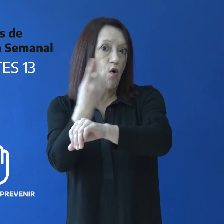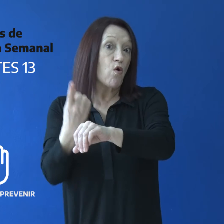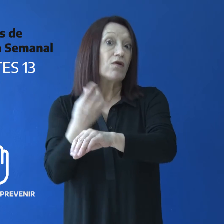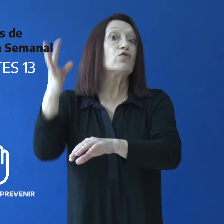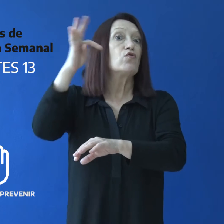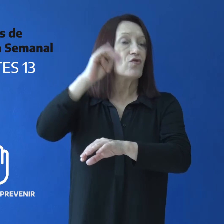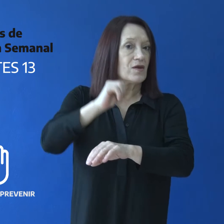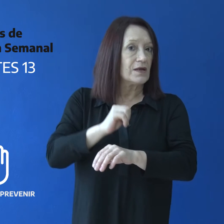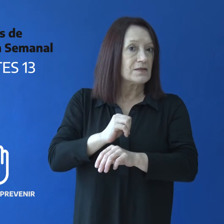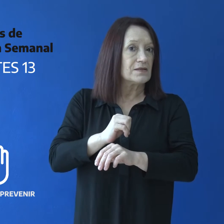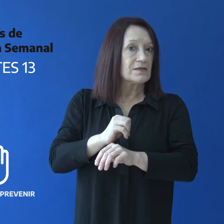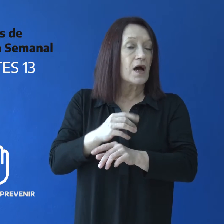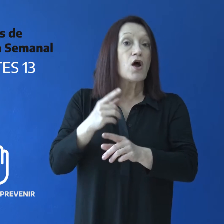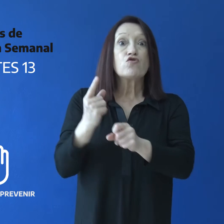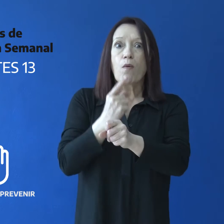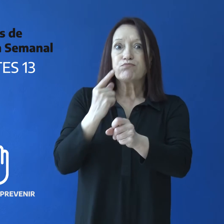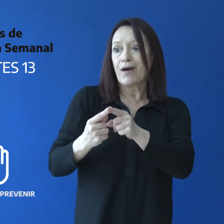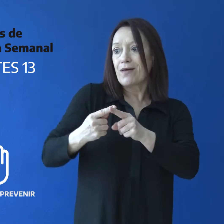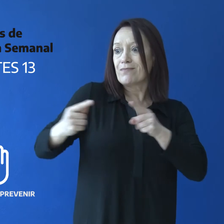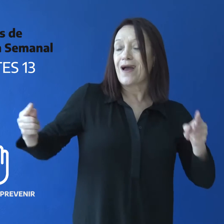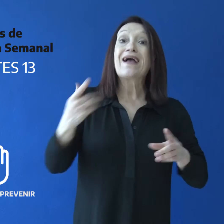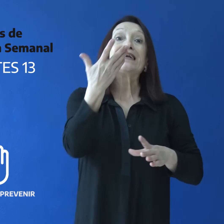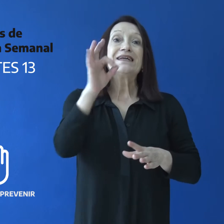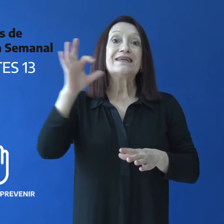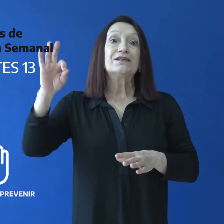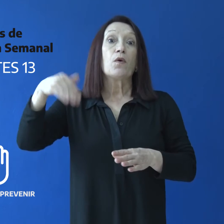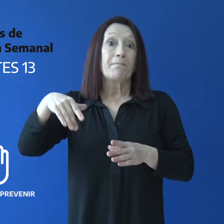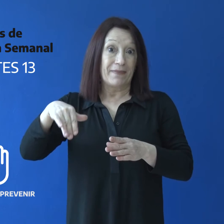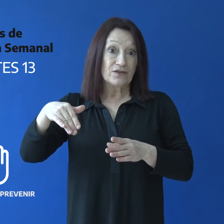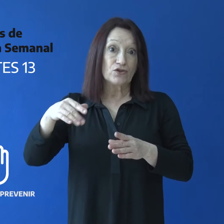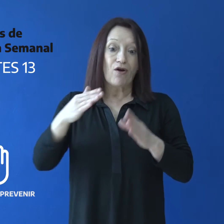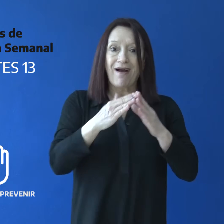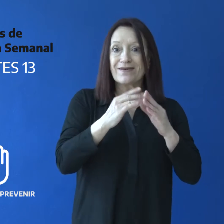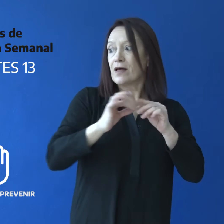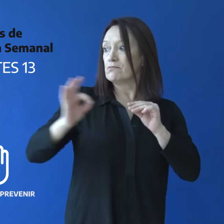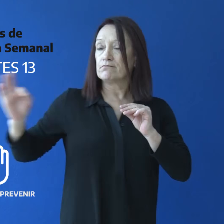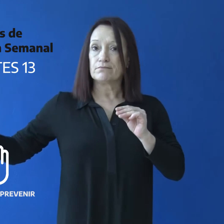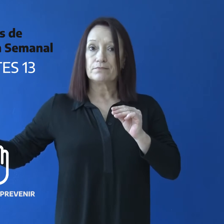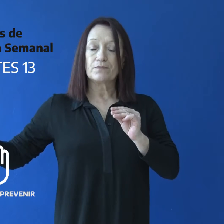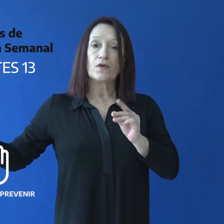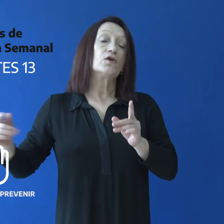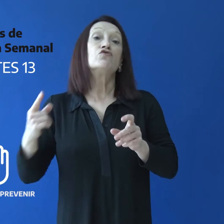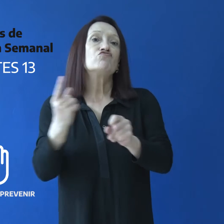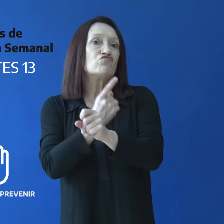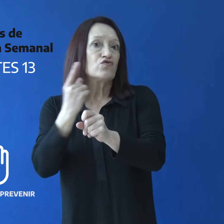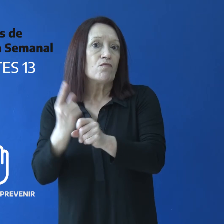por día sin alejarse más de 500 metros de su residencia. No se permitirá usar